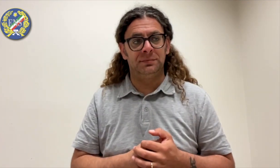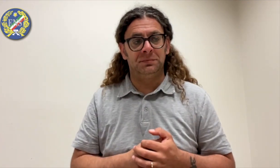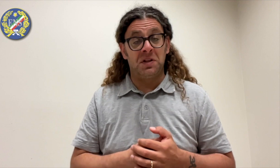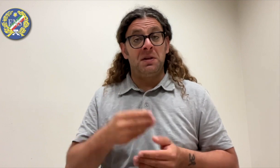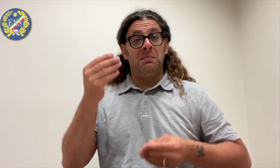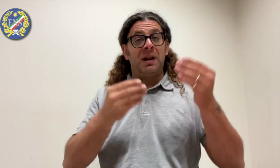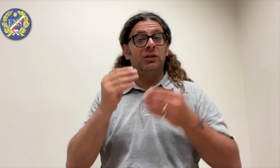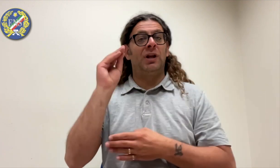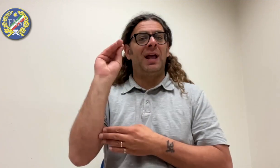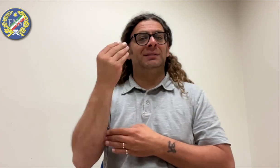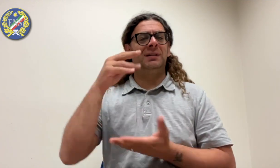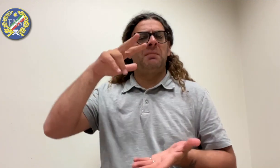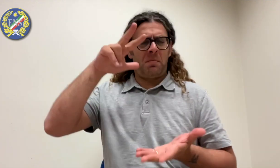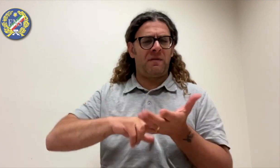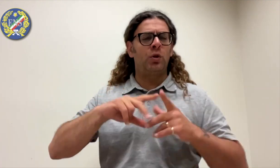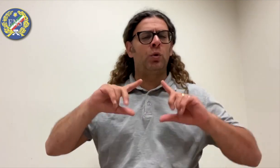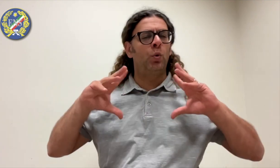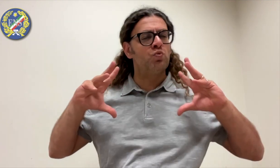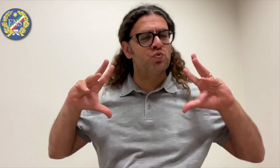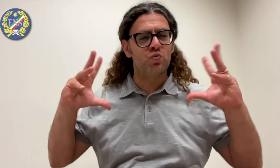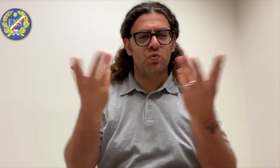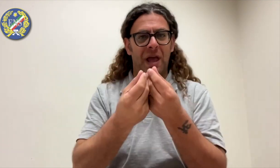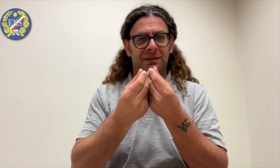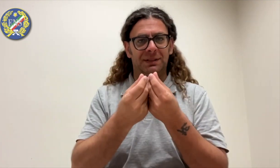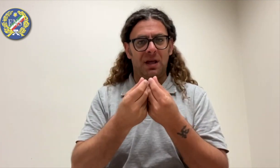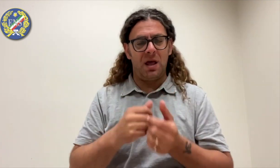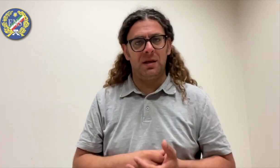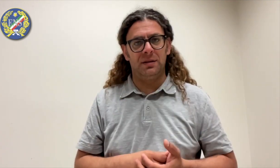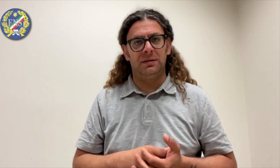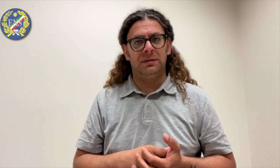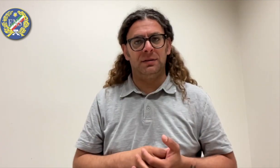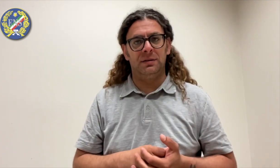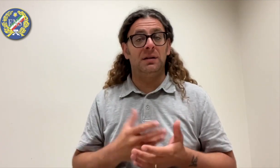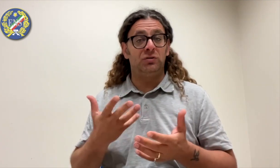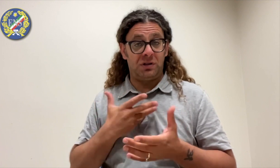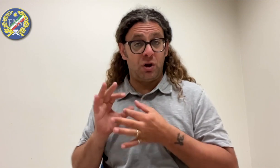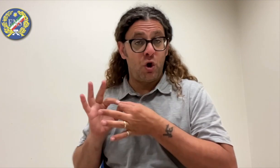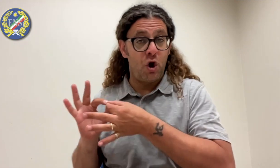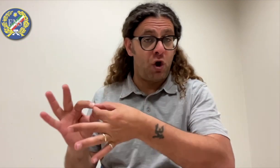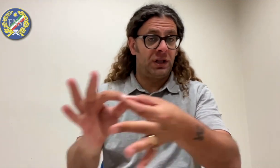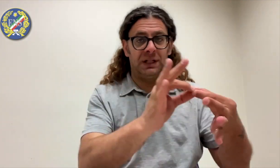superato le problematiche con l'unico intento di assumere un atteggiamento costruttivo nell'interesse dell'Associazione.